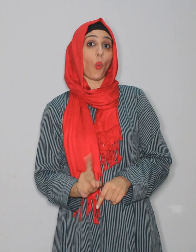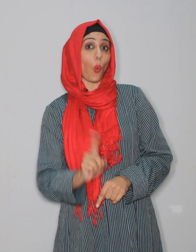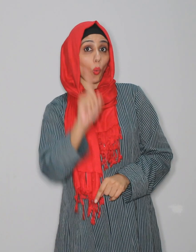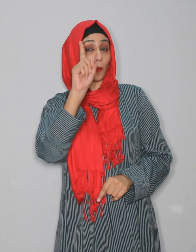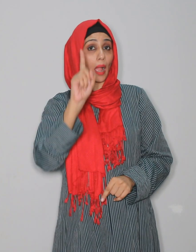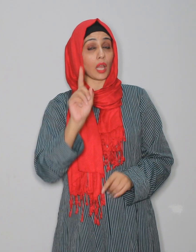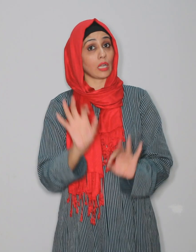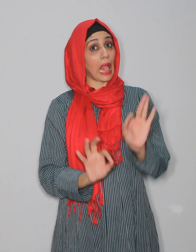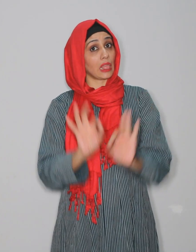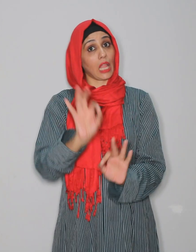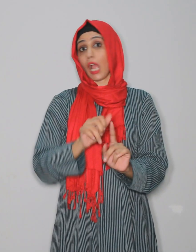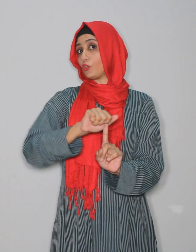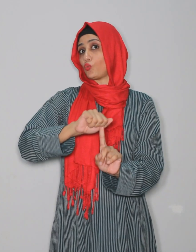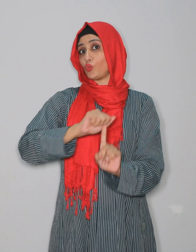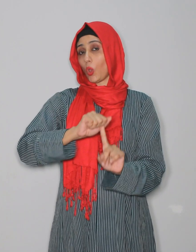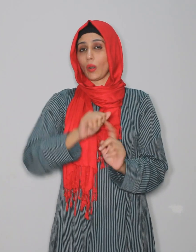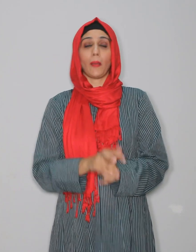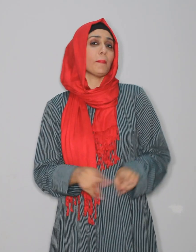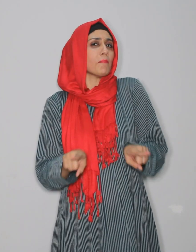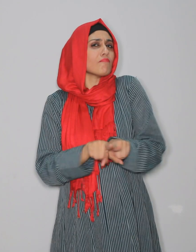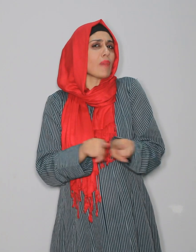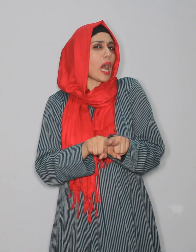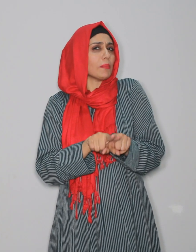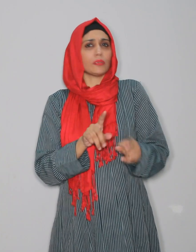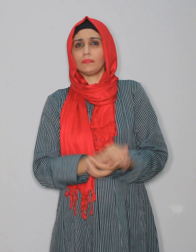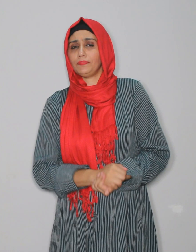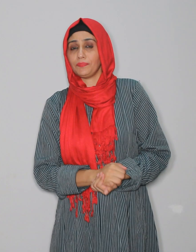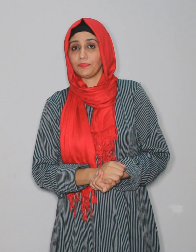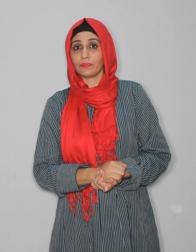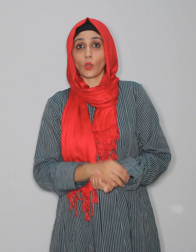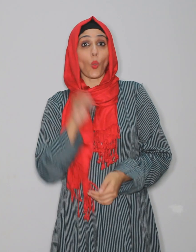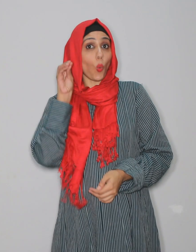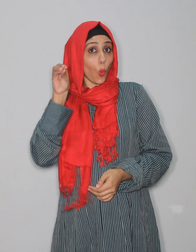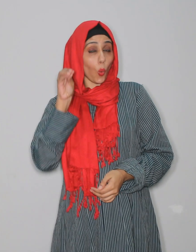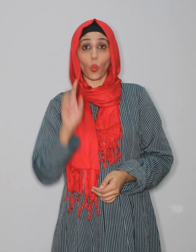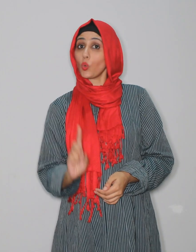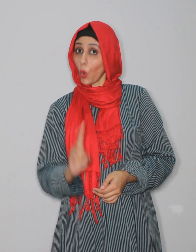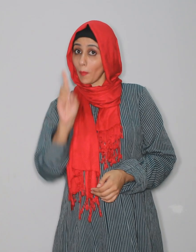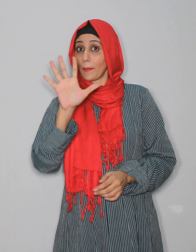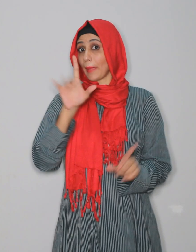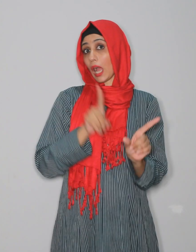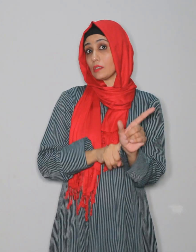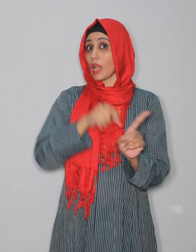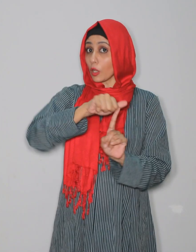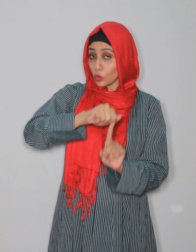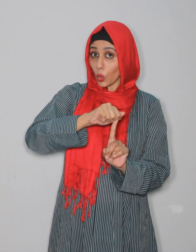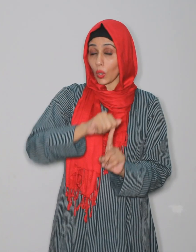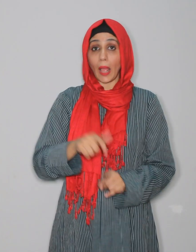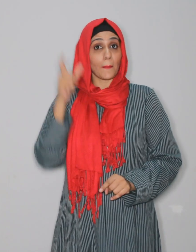ان کی عمر کا خاص خیال رکھا جائے جیسے کہ پرند کی عمر پانچ سال ہو گائے